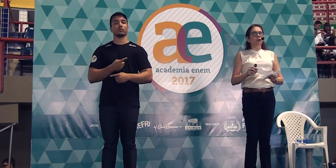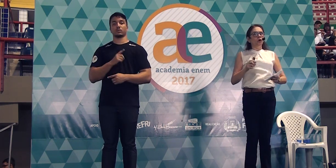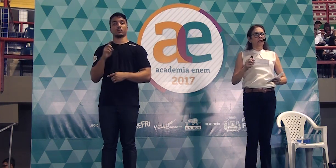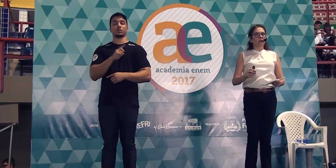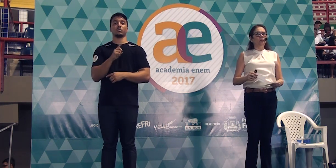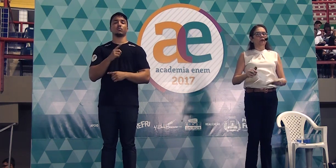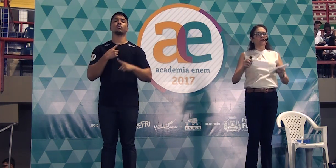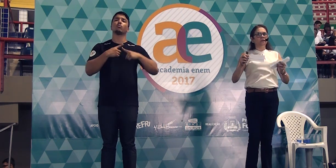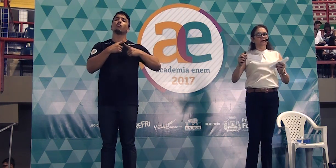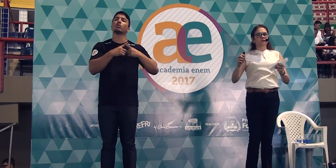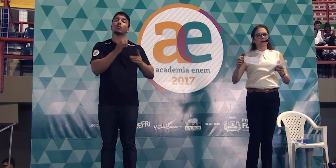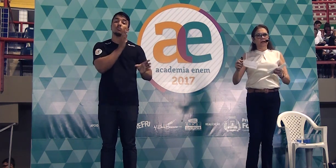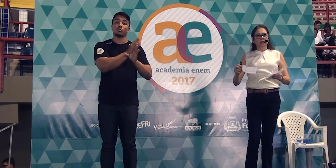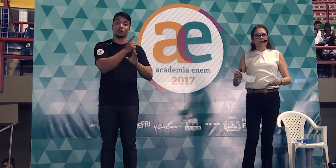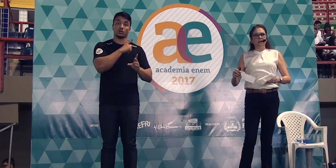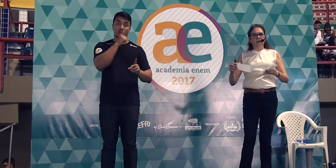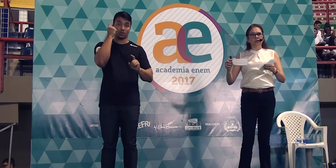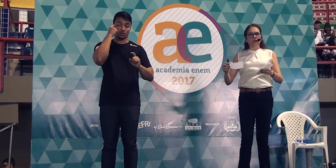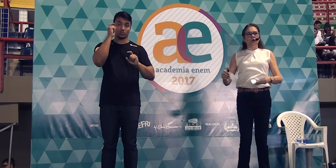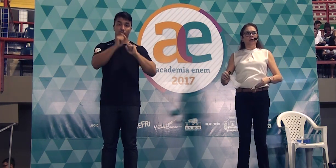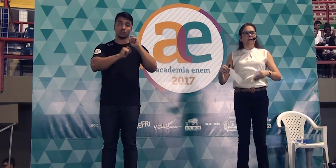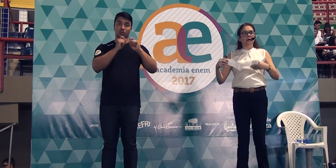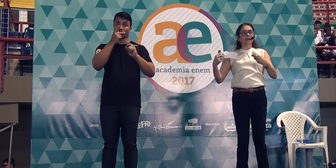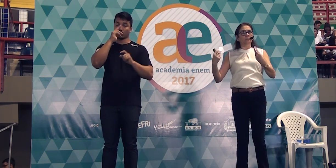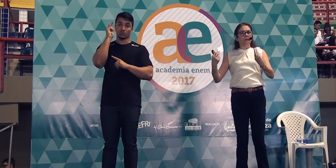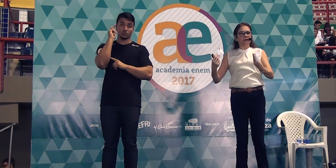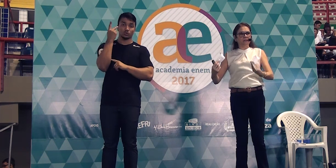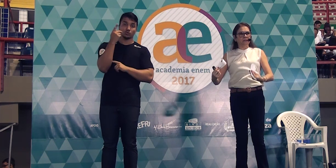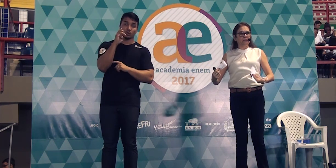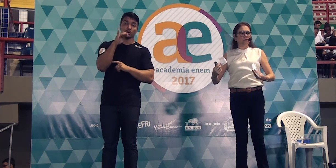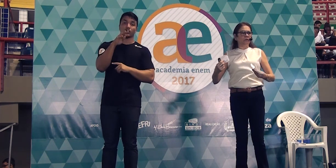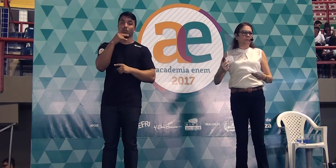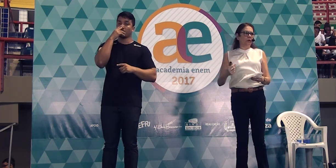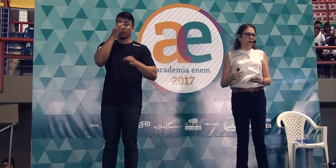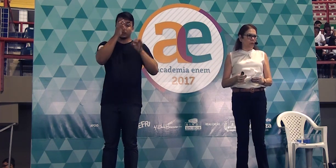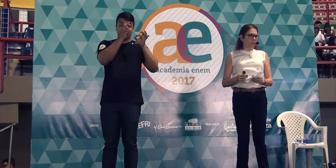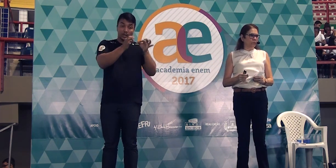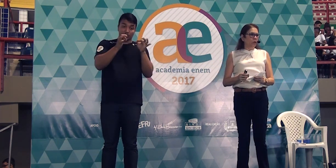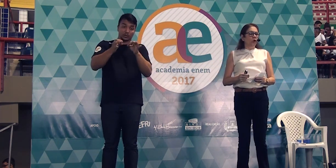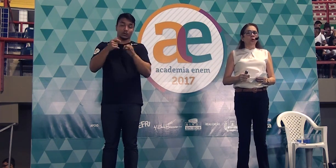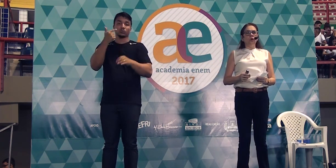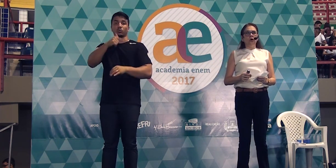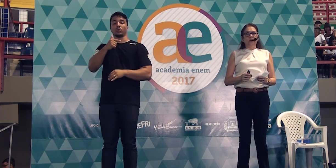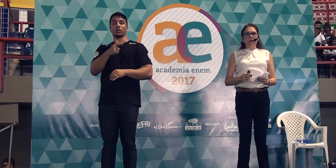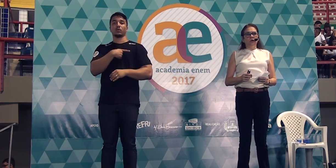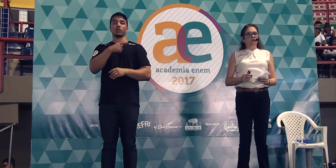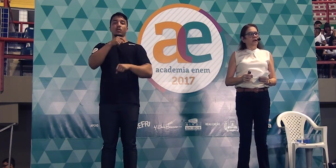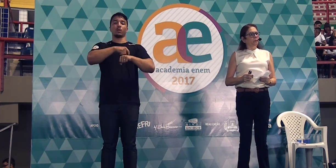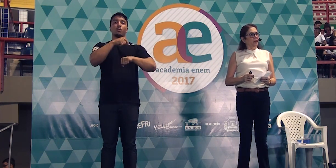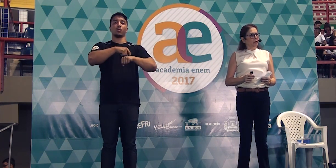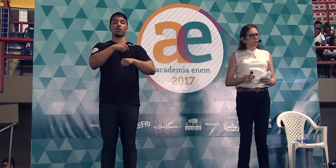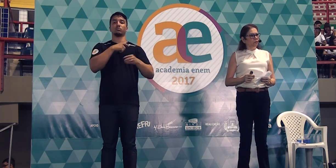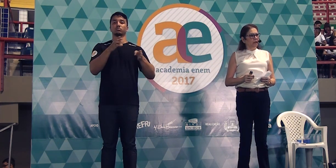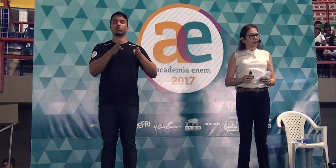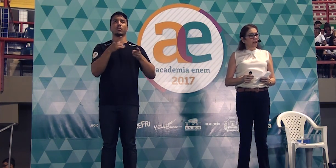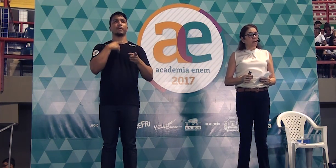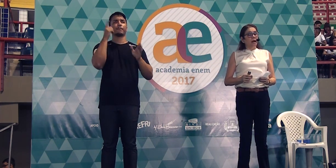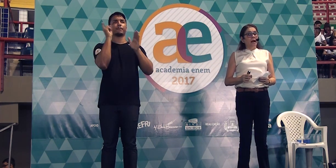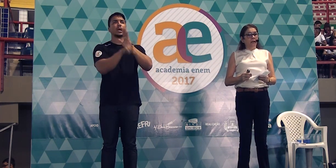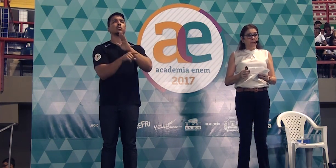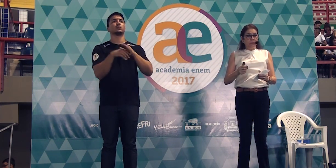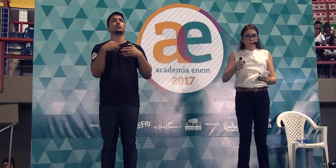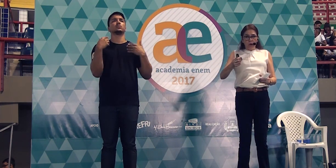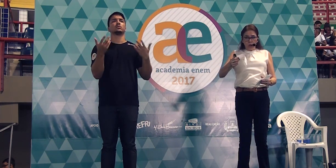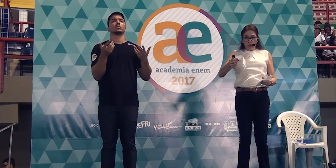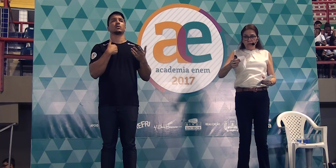porque porque você vai cair na história da imprecisão temporal o corretor vai lhe perguntar